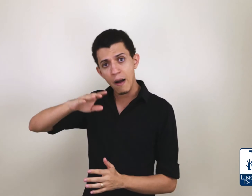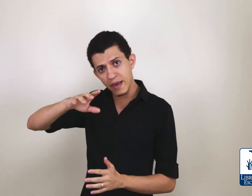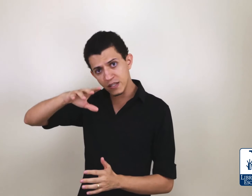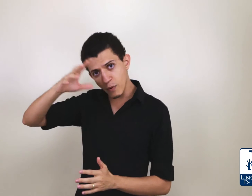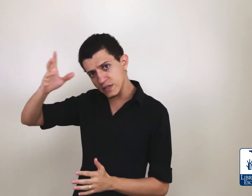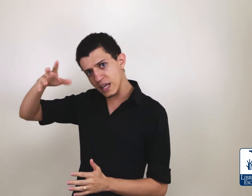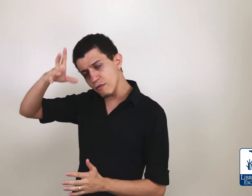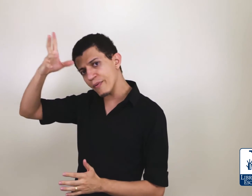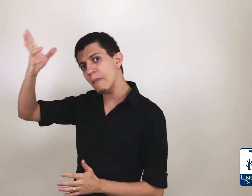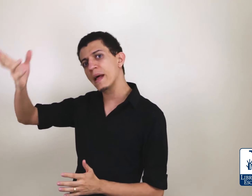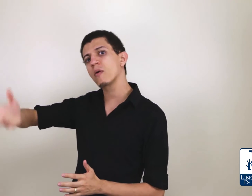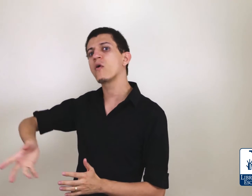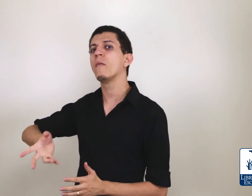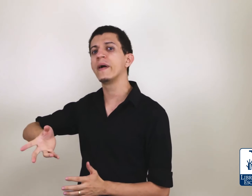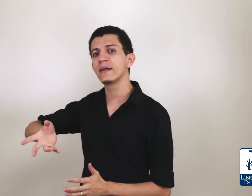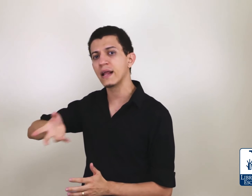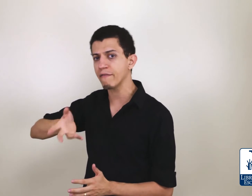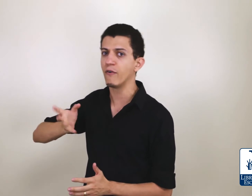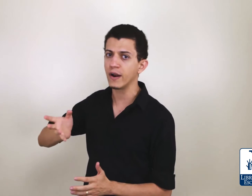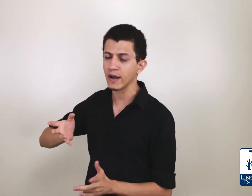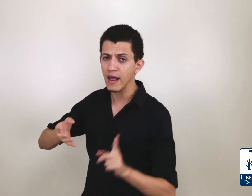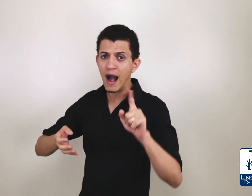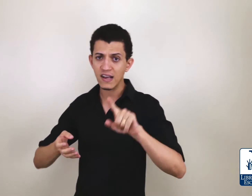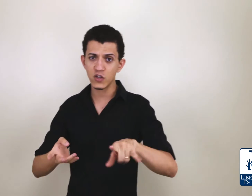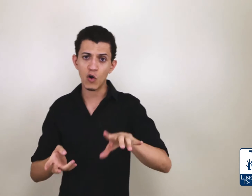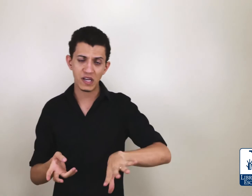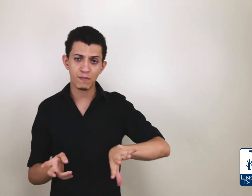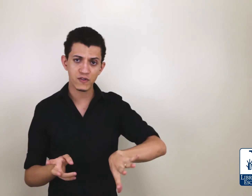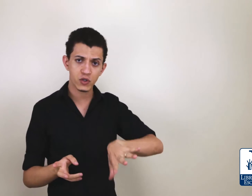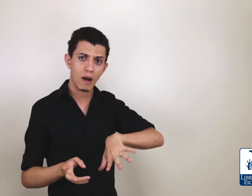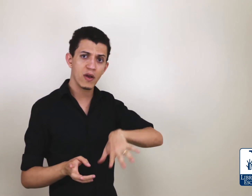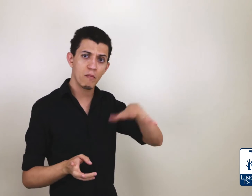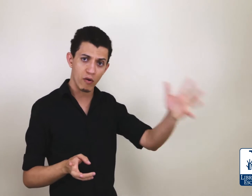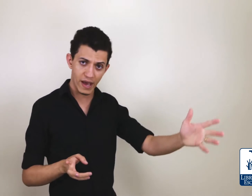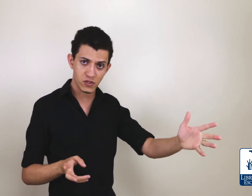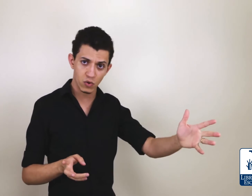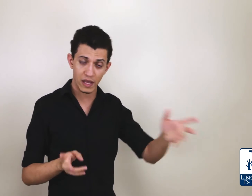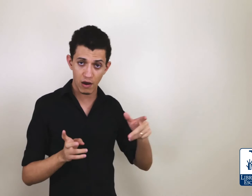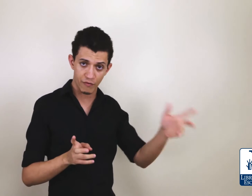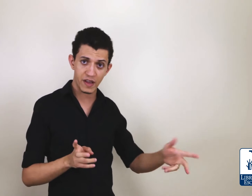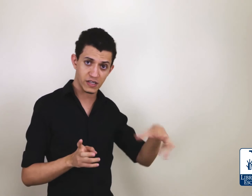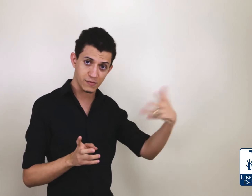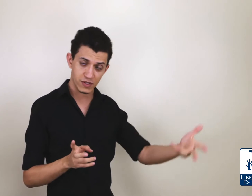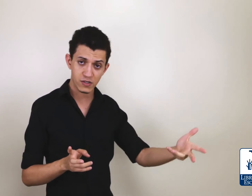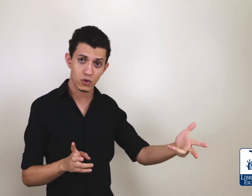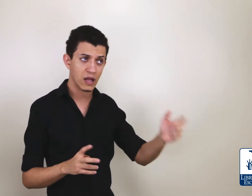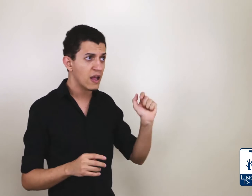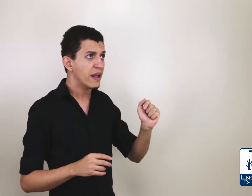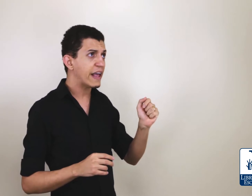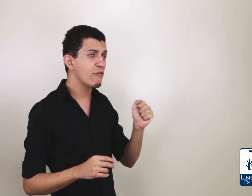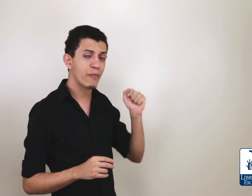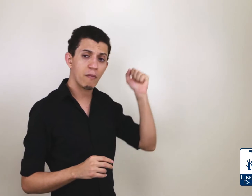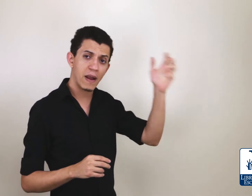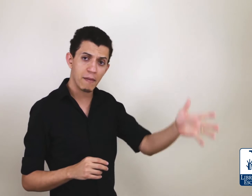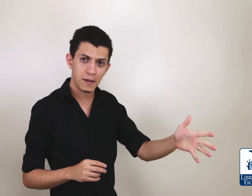a minha esposa teve um problema com a companhia telefônica, assim como a esposa de um amigo meu que é surdo. Ele é ouvinte, a esposa é surda. Teve um problema